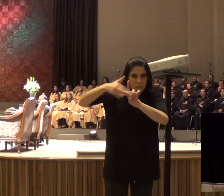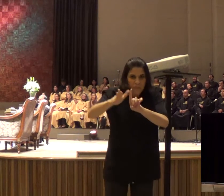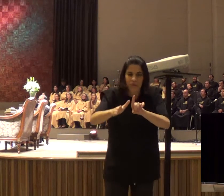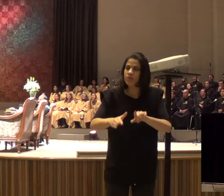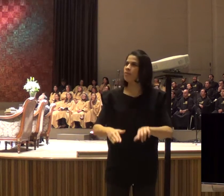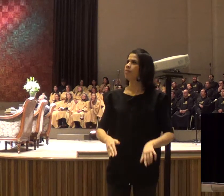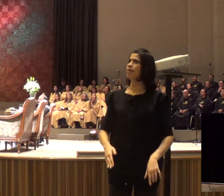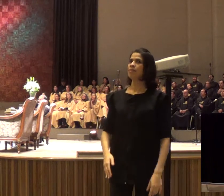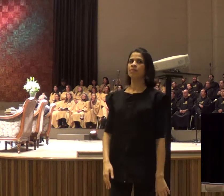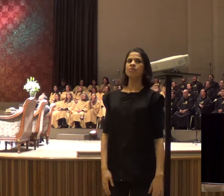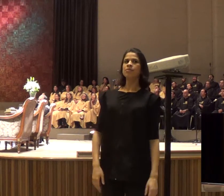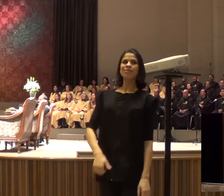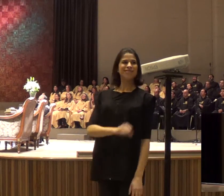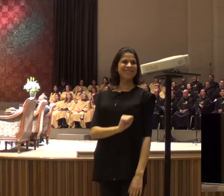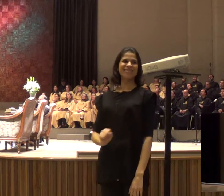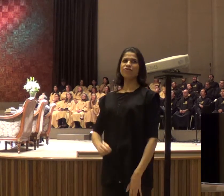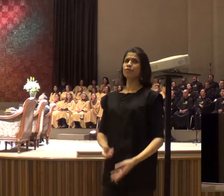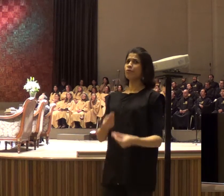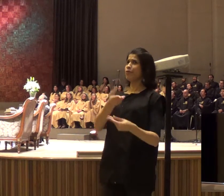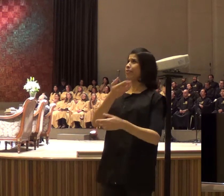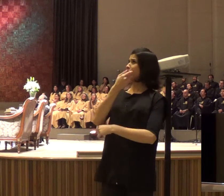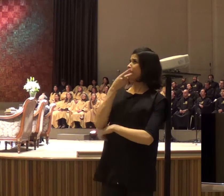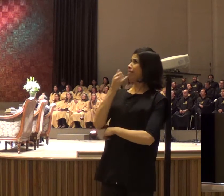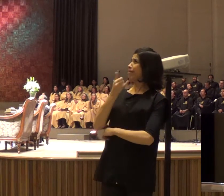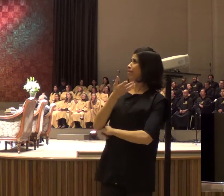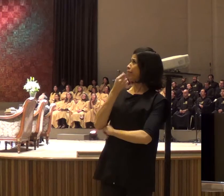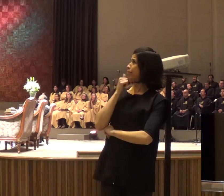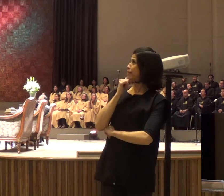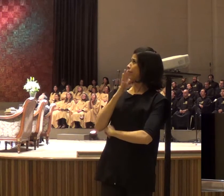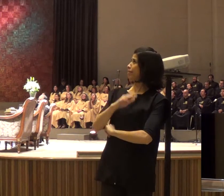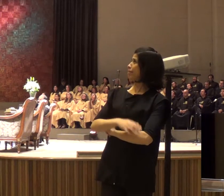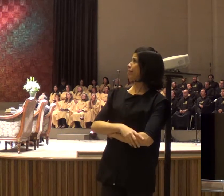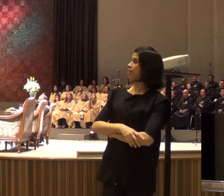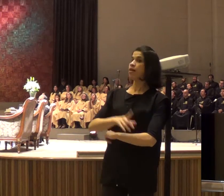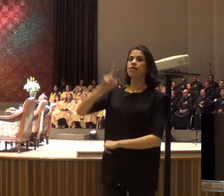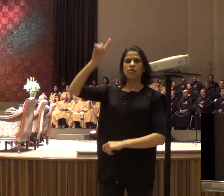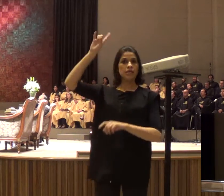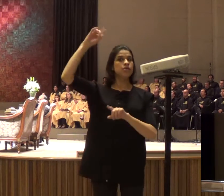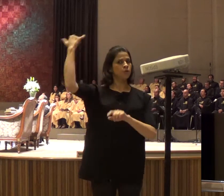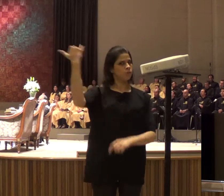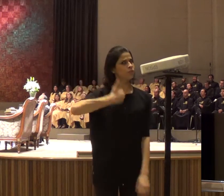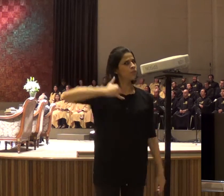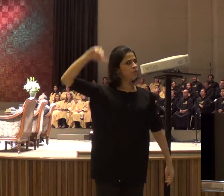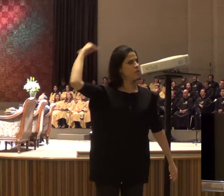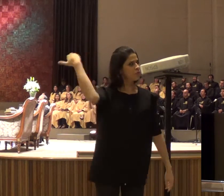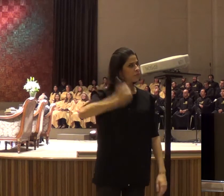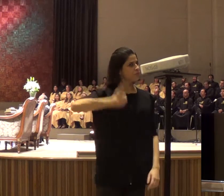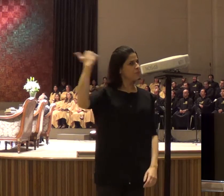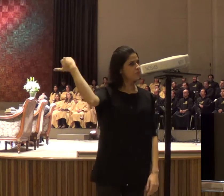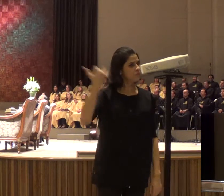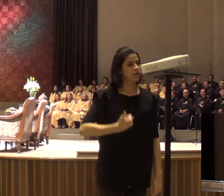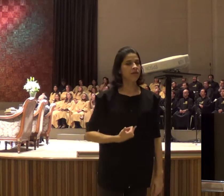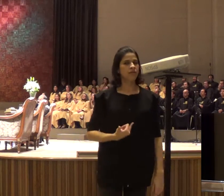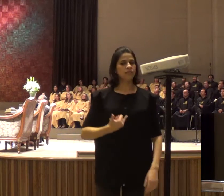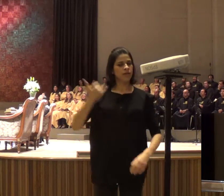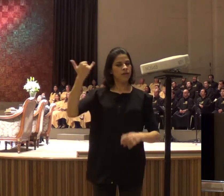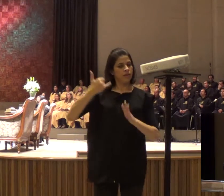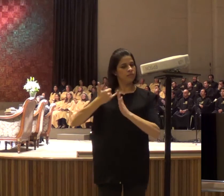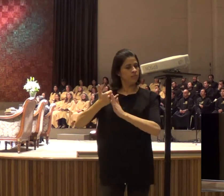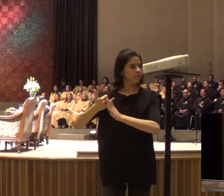Senhor, que negócio é esse? E a voz do Senhor da minha alma, aquilo ficou lá, eu preguei, dirigi o culto, e a